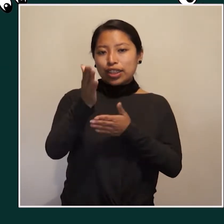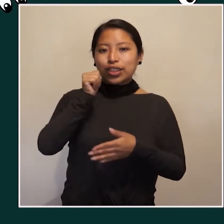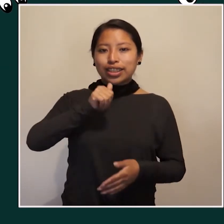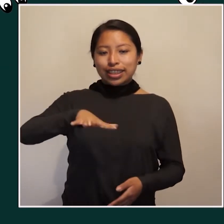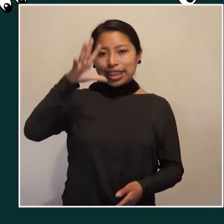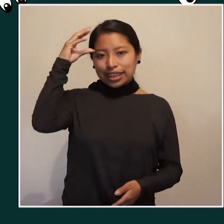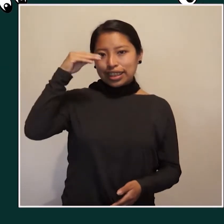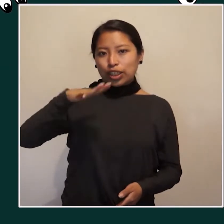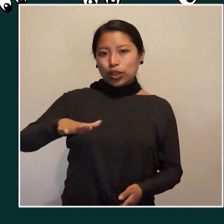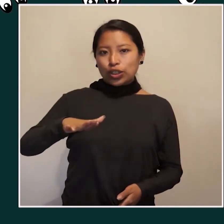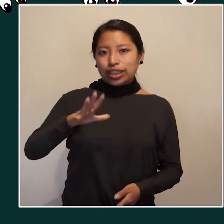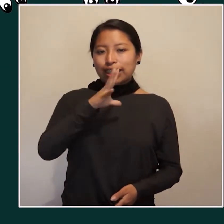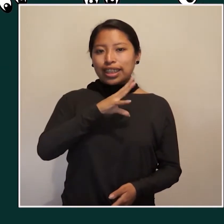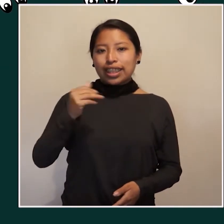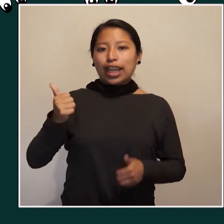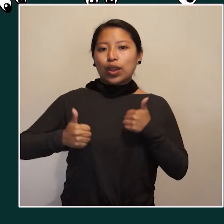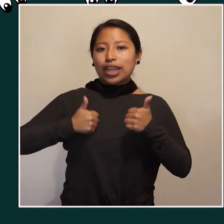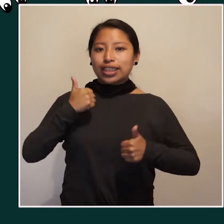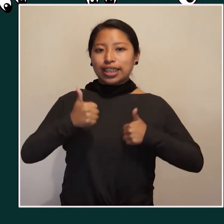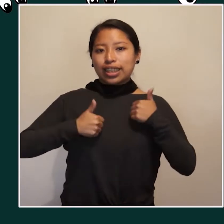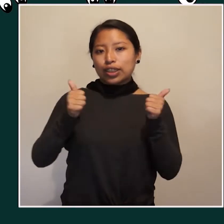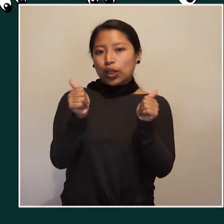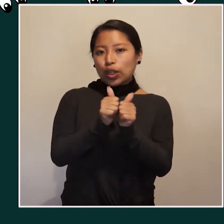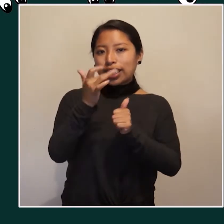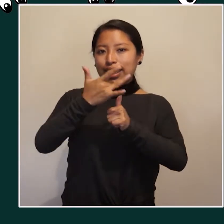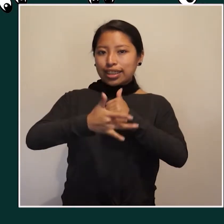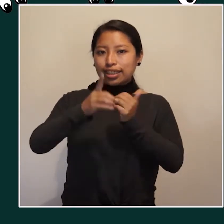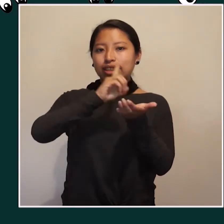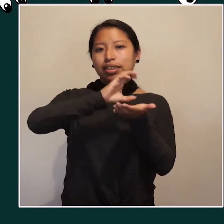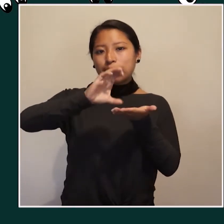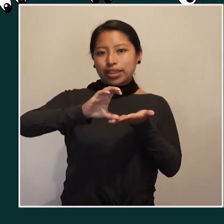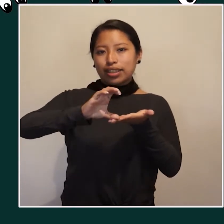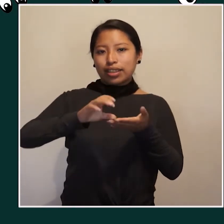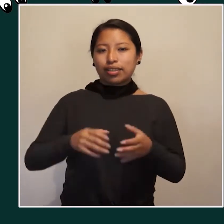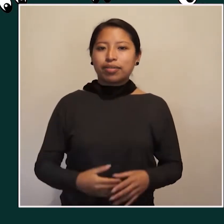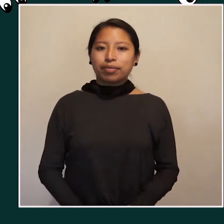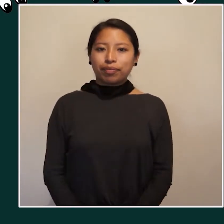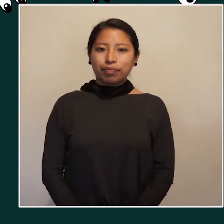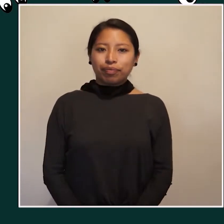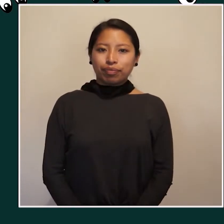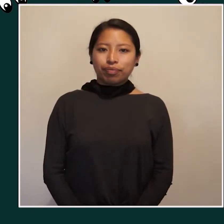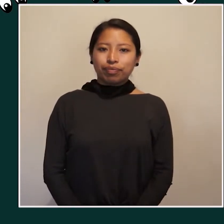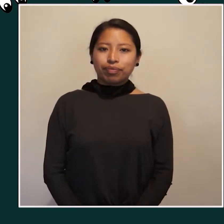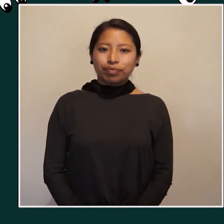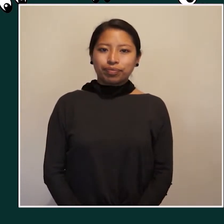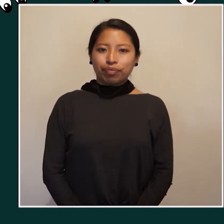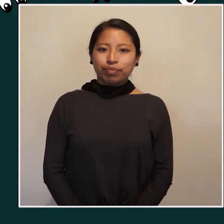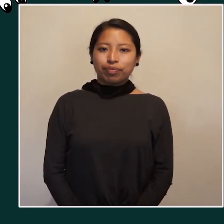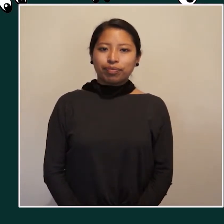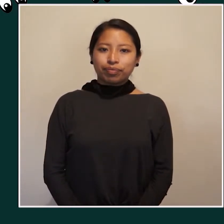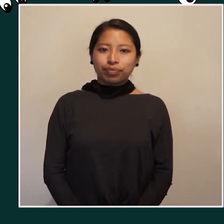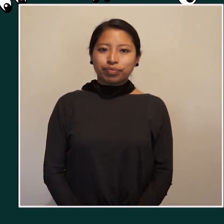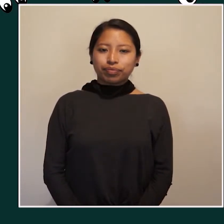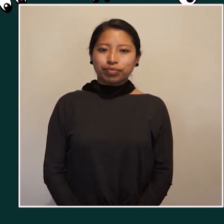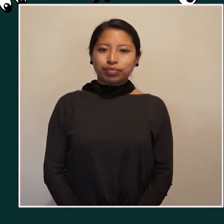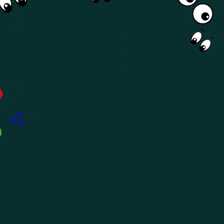Dialogando sobre los derechos de las niñas y niños y adolescentes con y sin discapacidad.